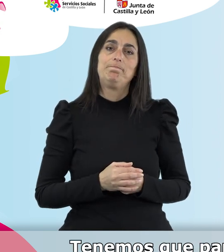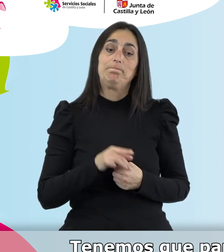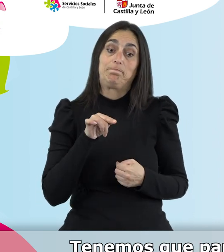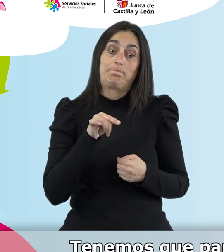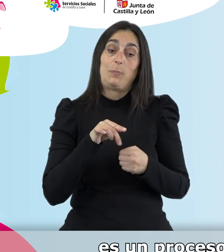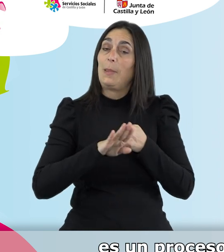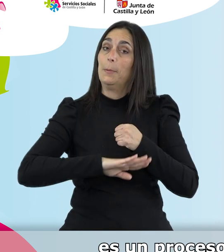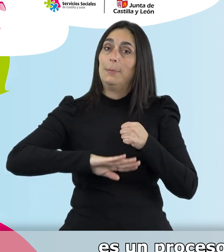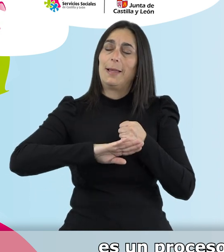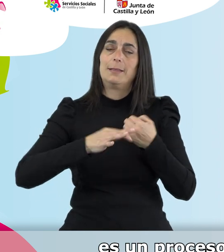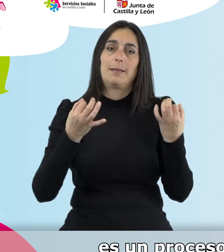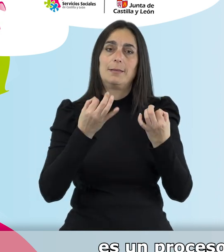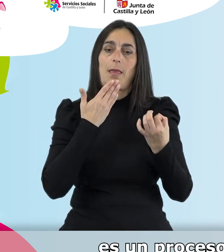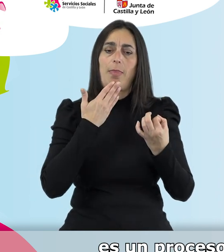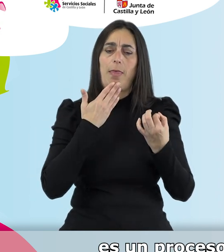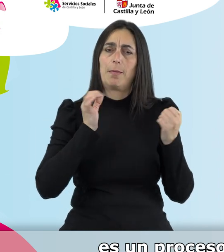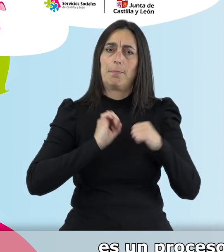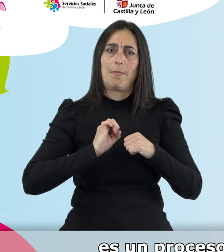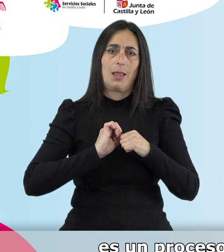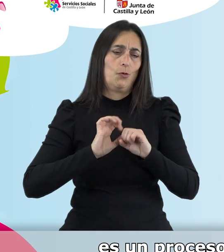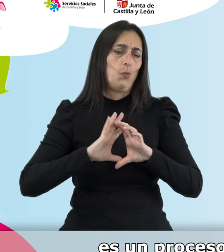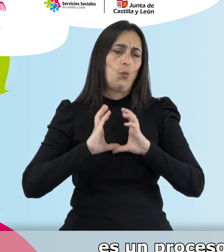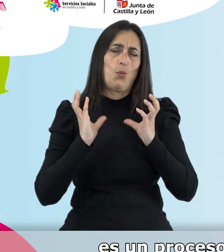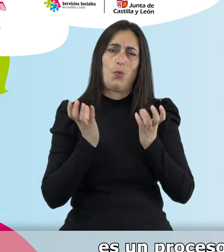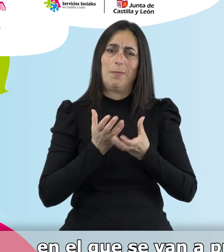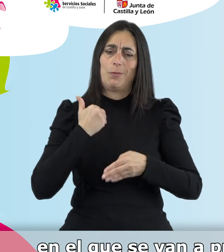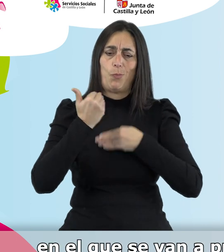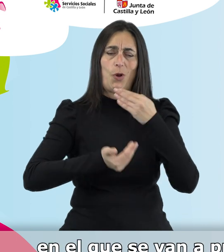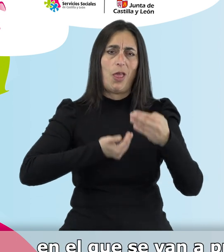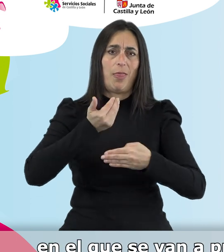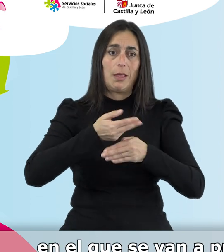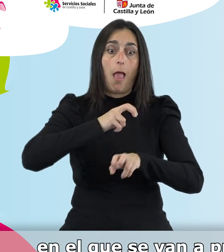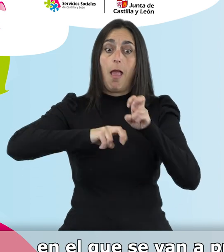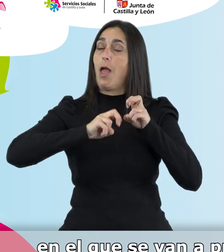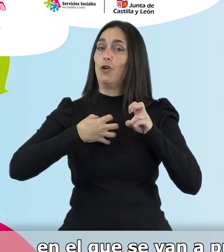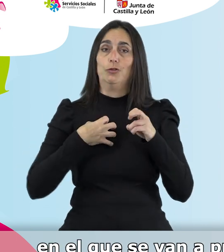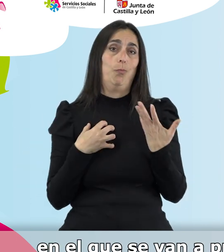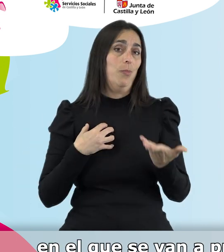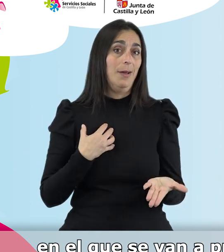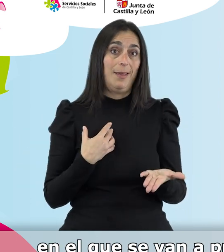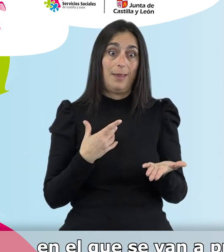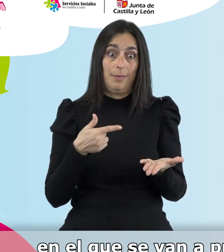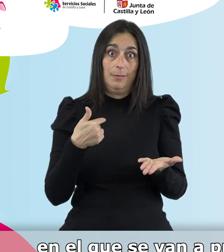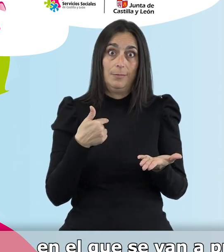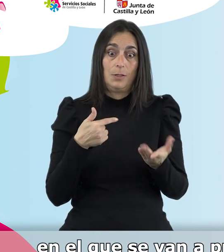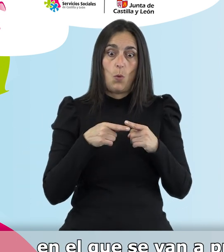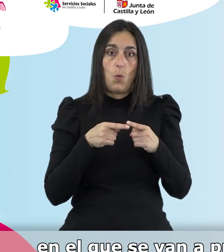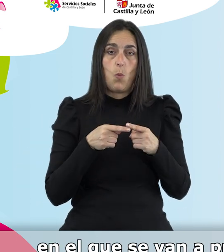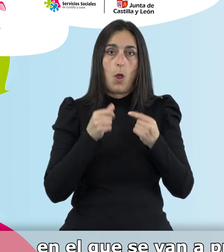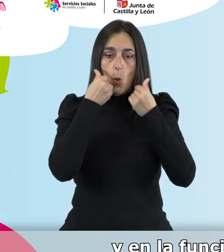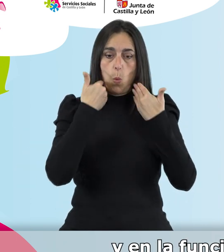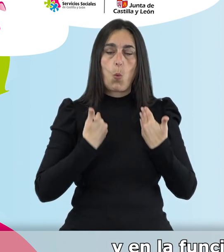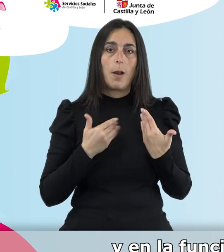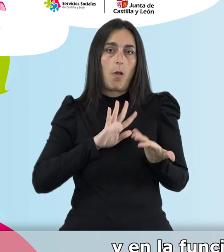idea de que el envejecimiento es un proceso universal e irreversible, en el que se van a producir una serie de cambios en la composición